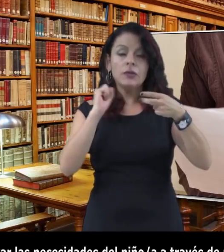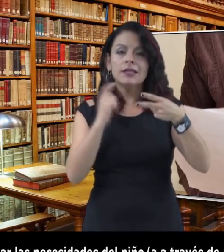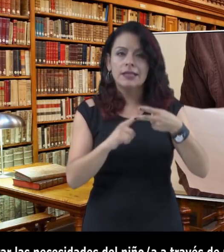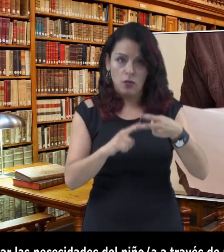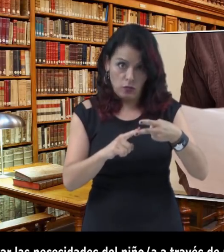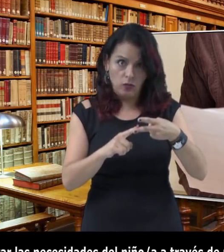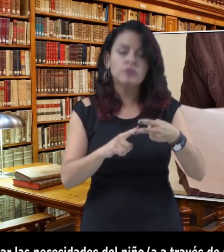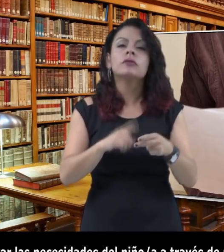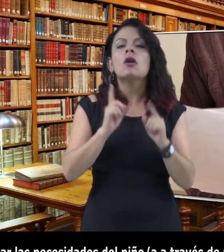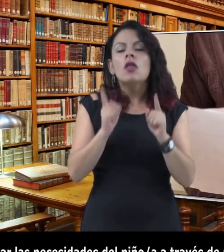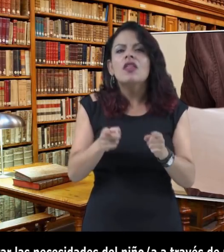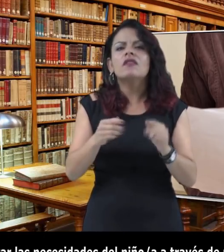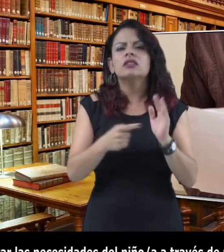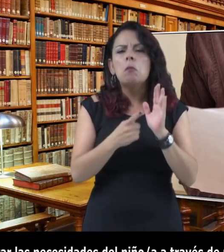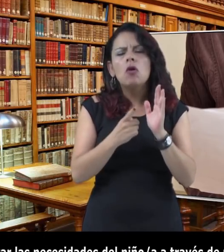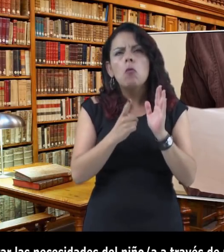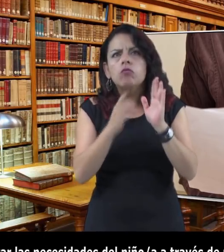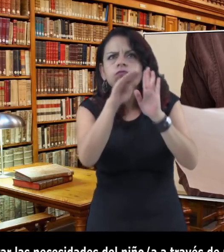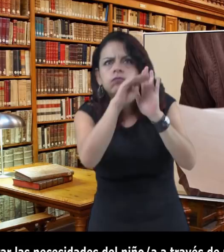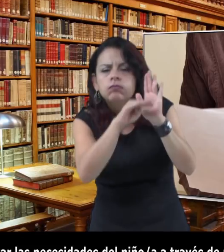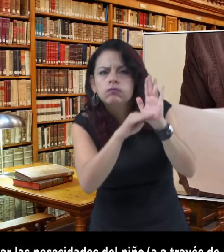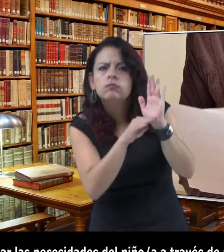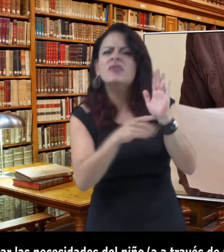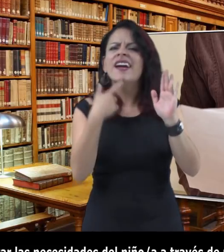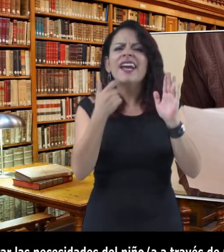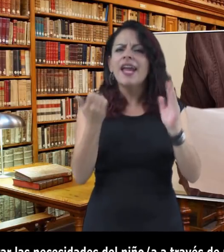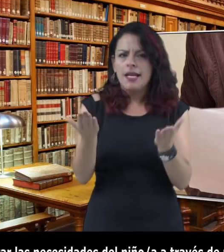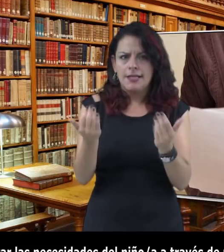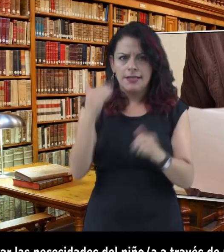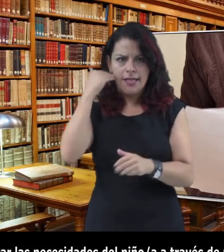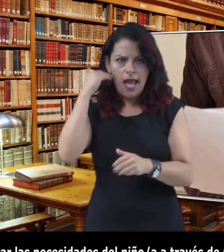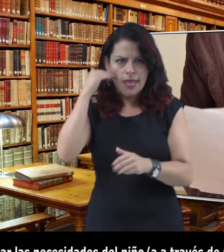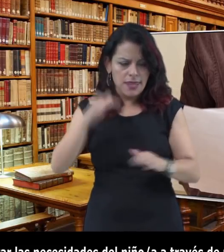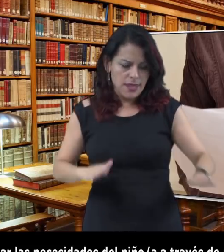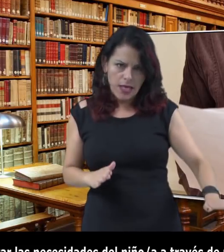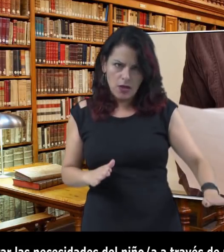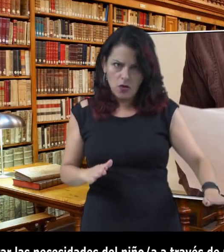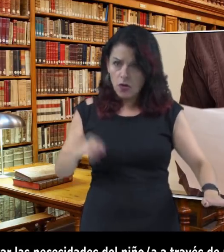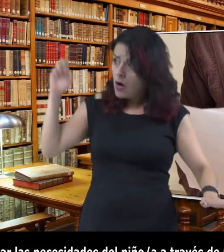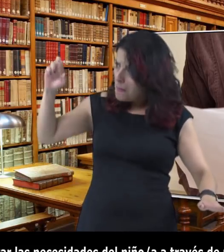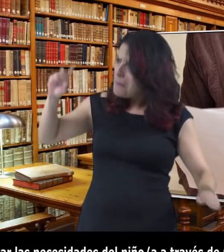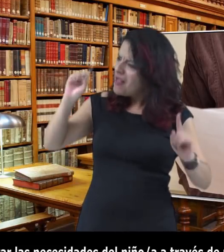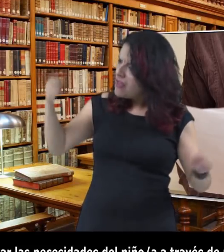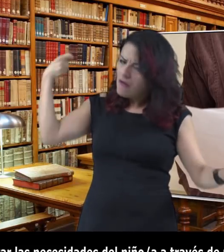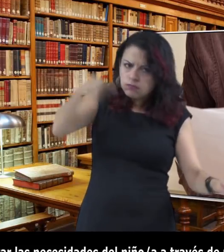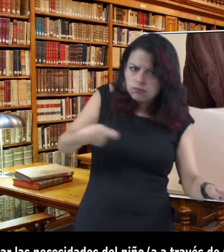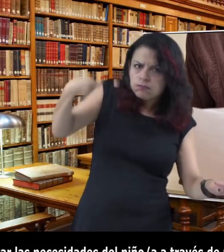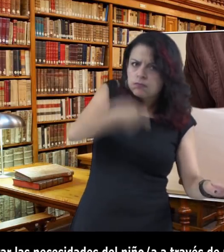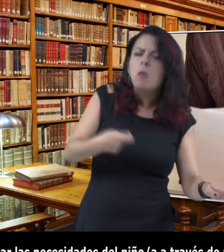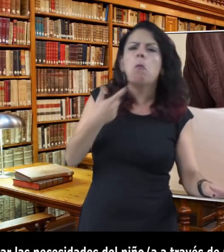Segundo, debe demostrar las necesidades del niño o niña a través de una lista con sus respectivos comprobantes de los gastos de alimentación,